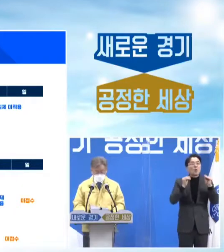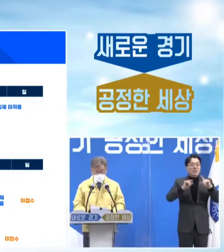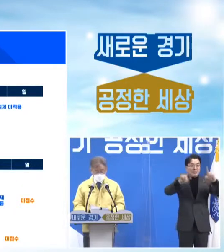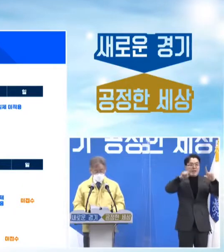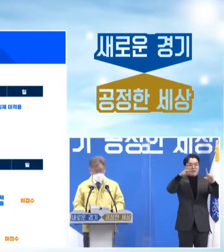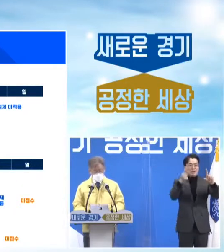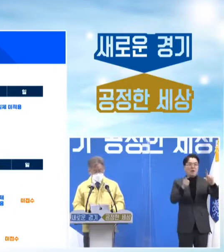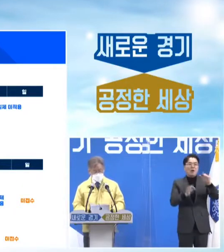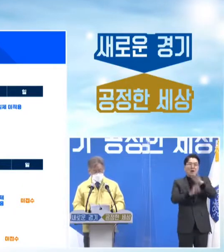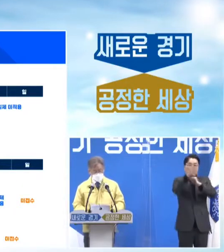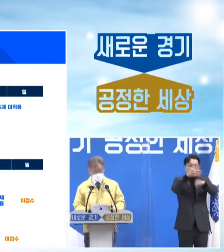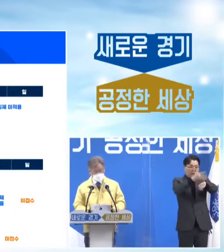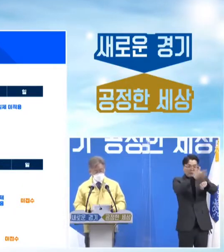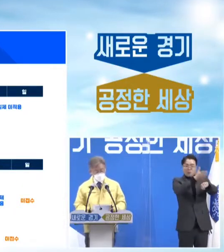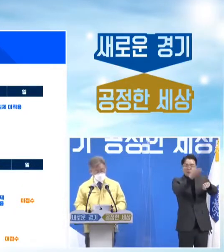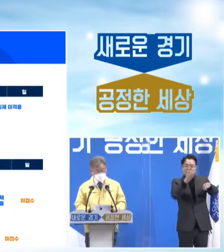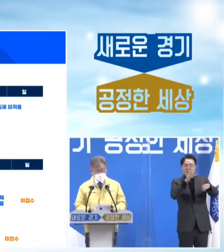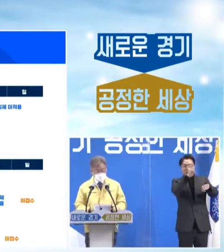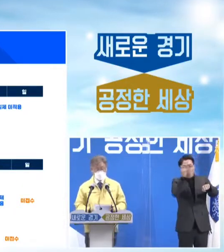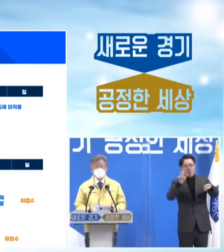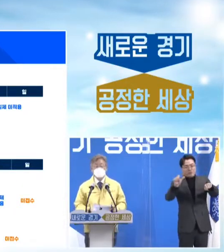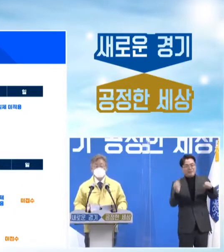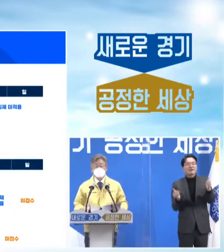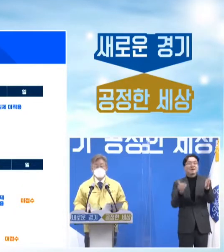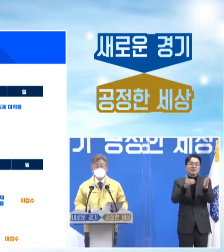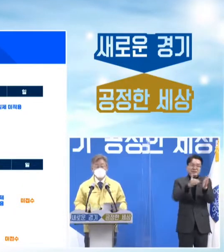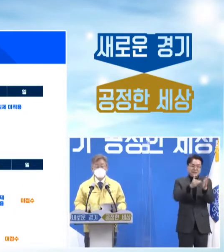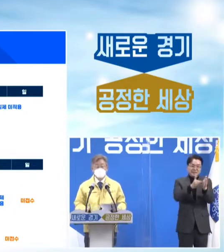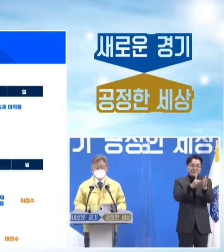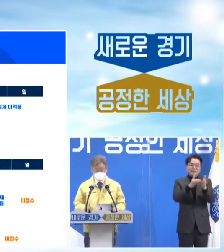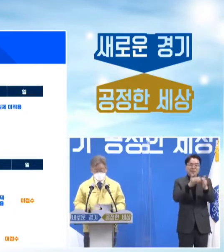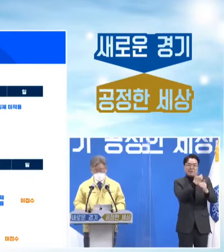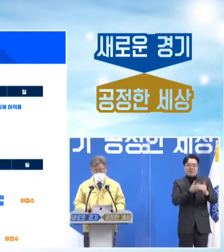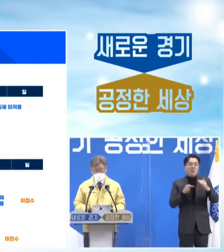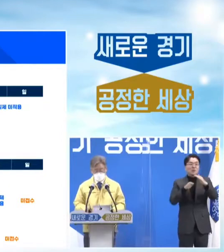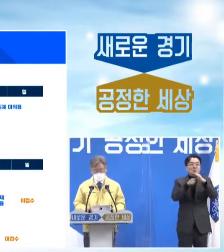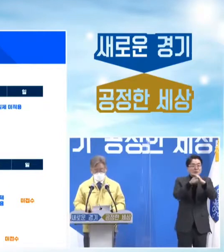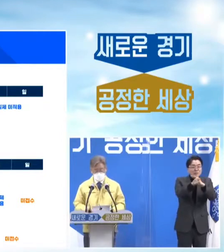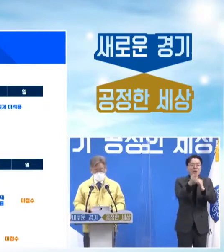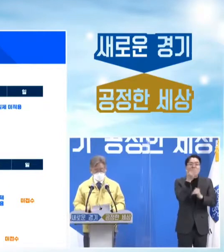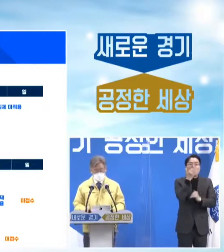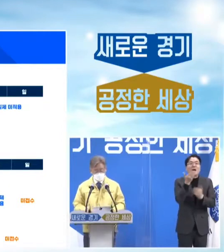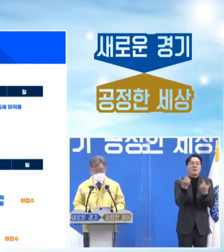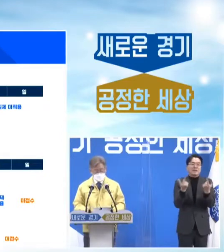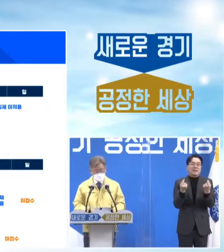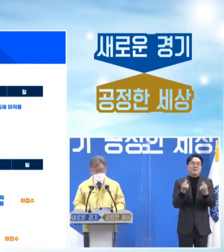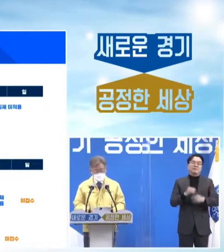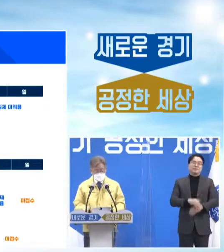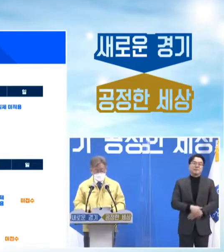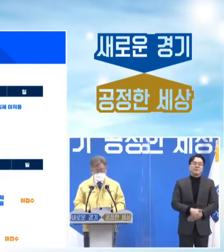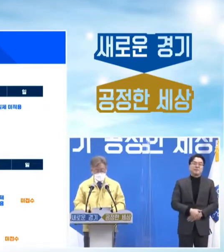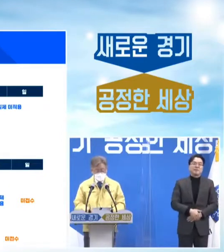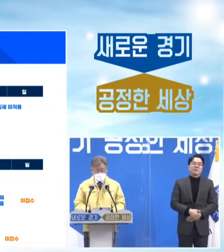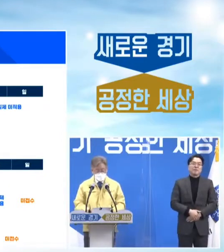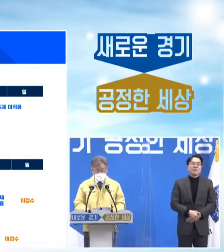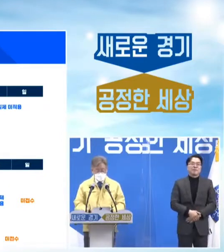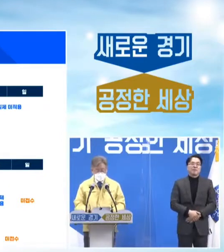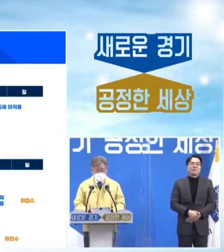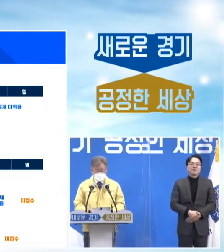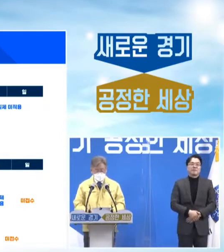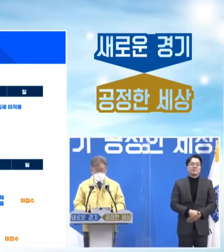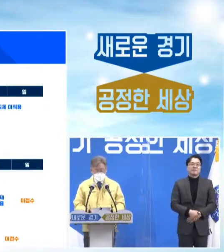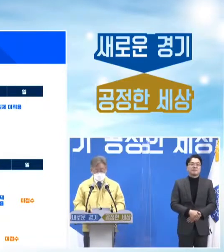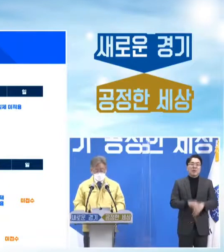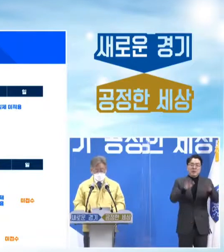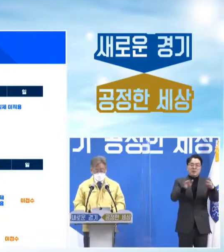오전 9시부터 오후 5시까지 신청을 받게 되겠습니다. 다만